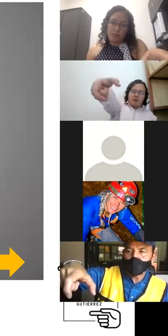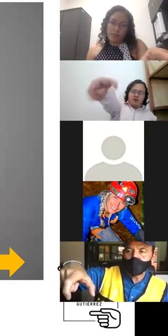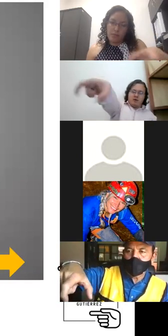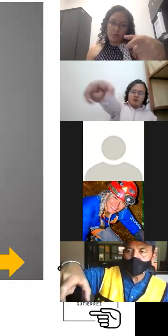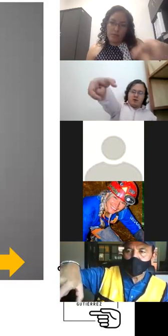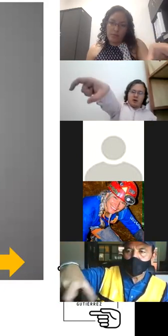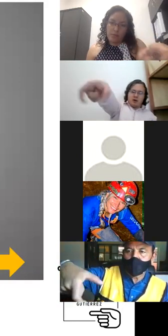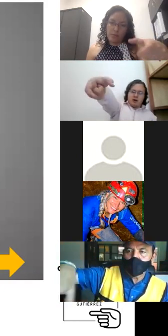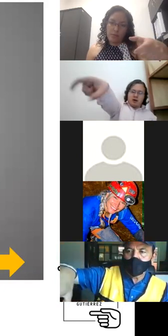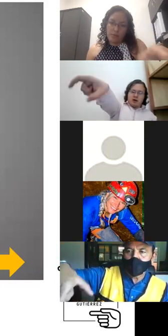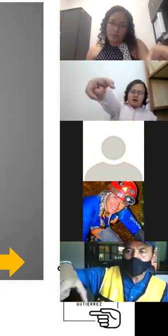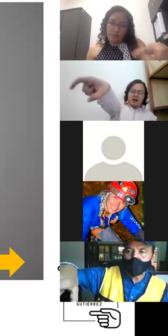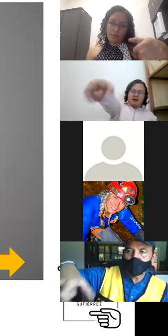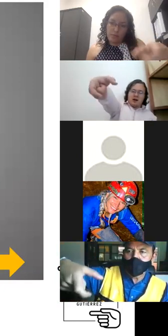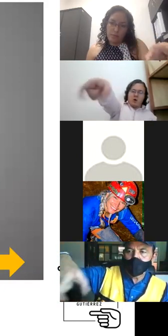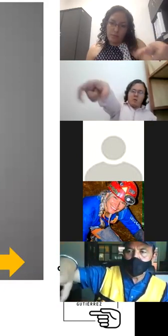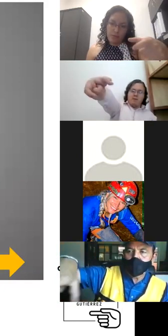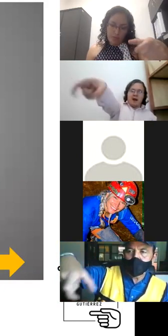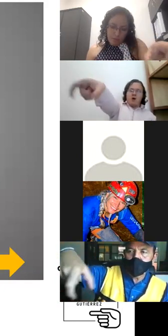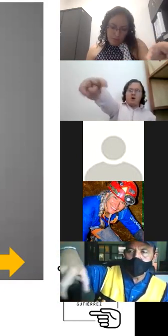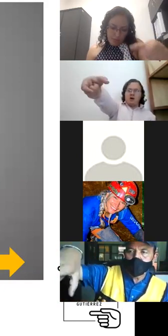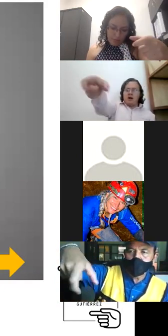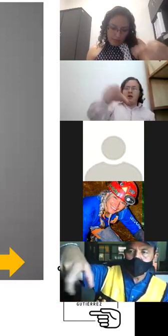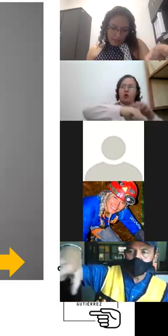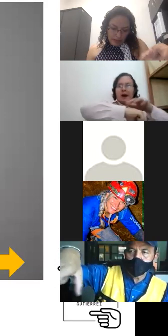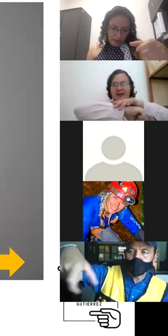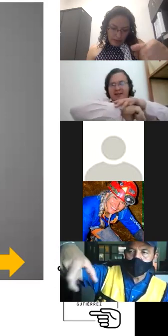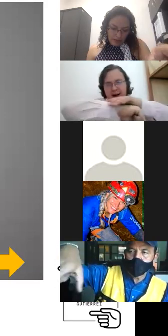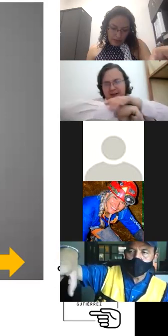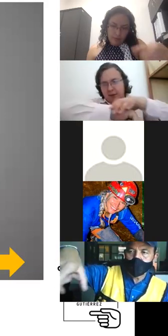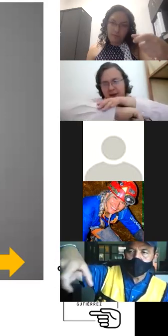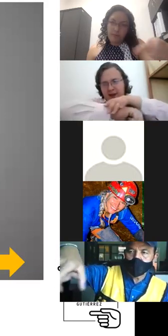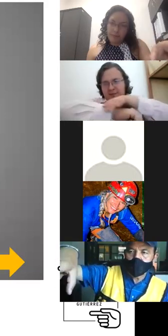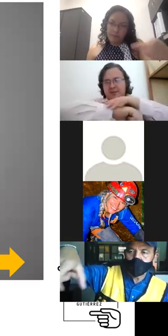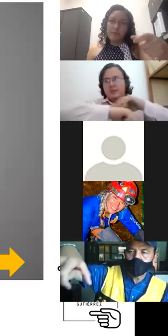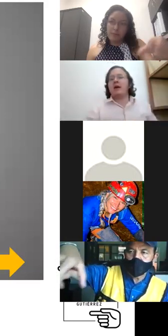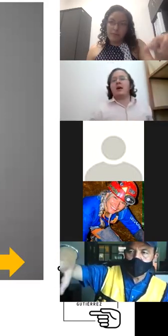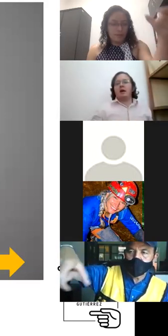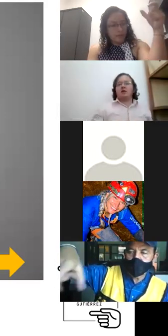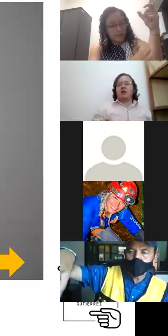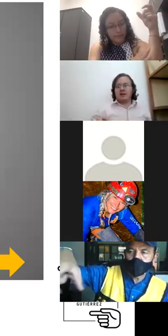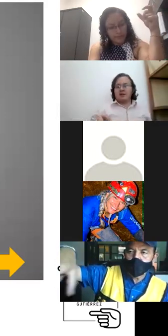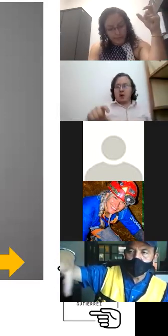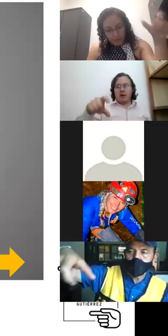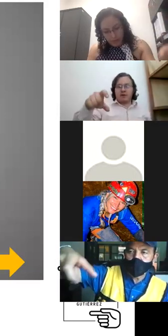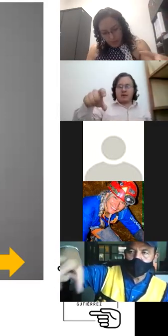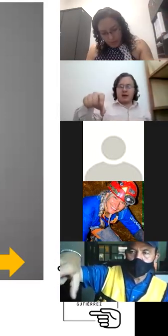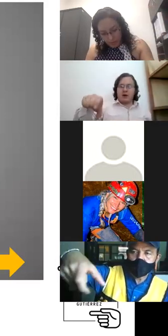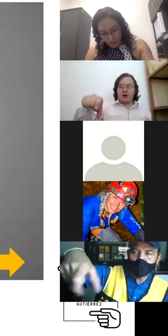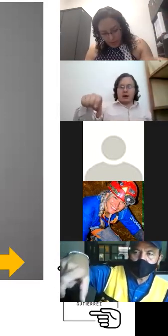movemos esta es la Q pero duele esta parte ¿verdad? entonces lo que vamos a hacer la